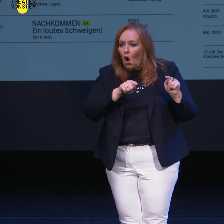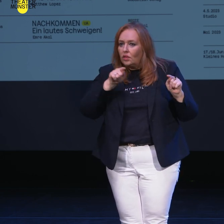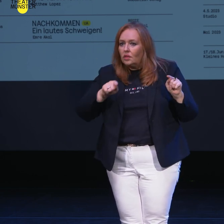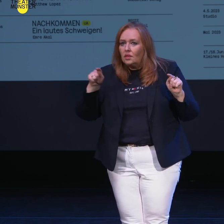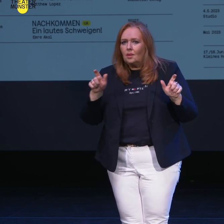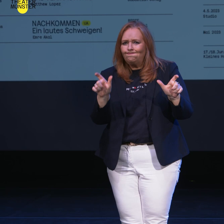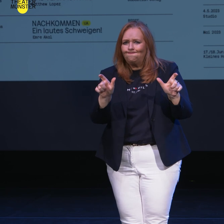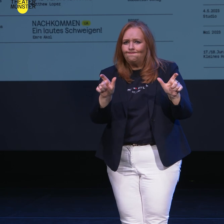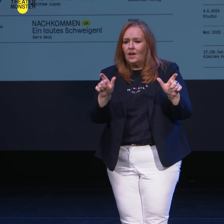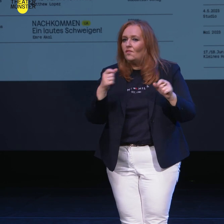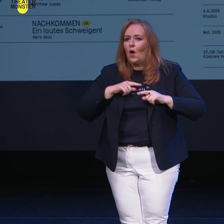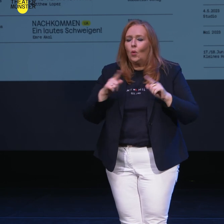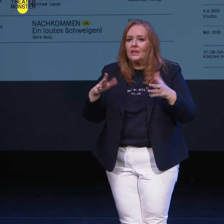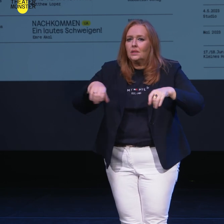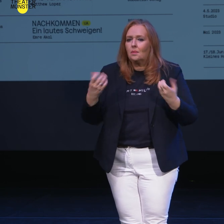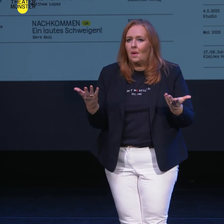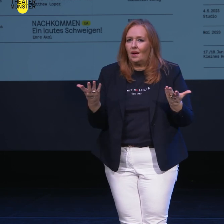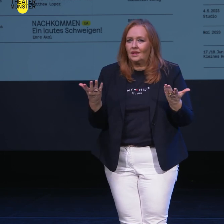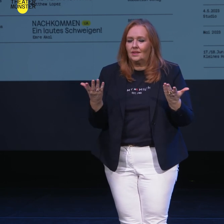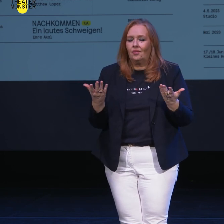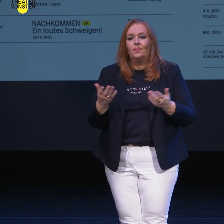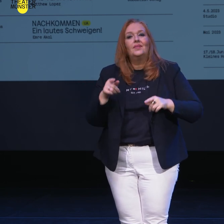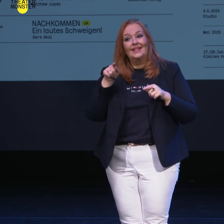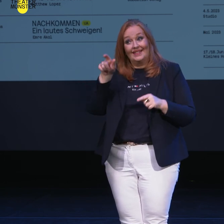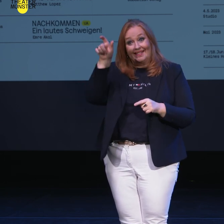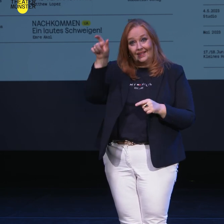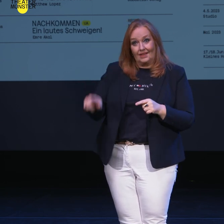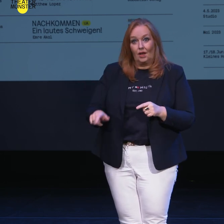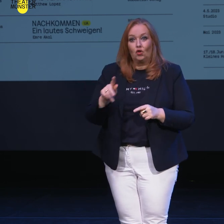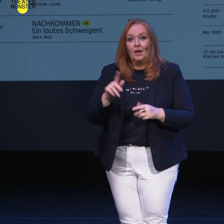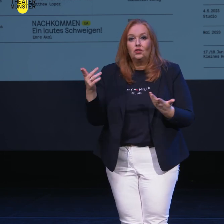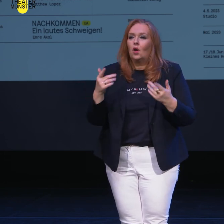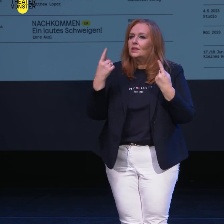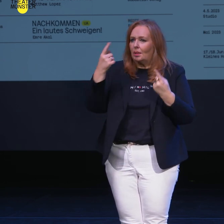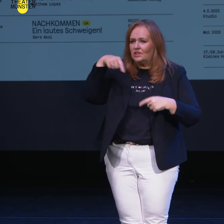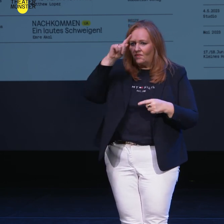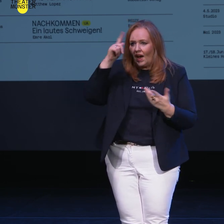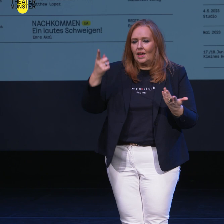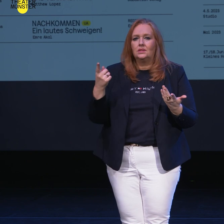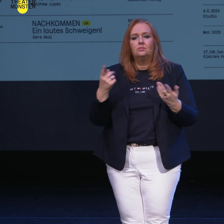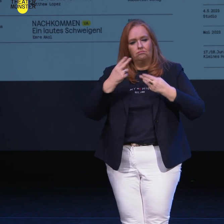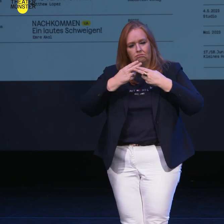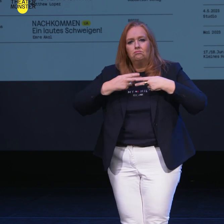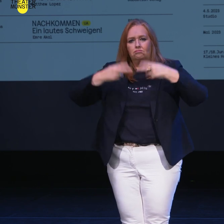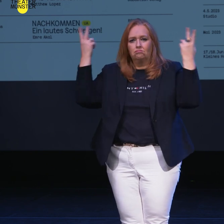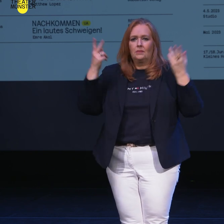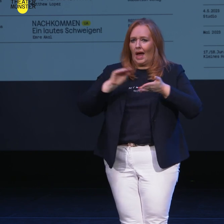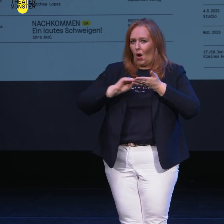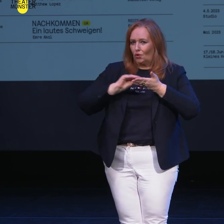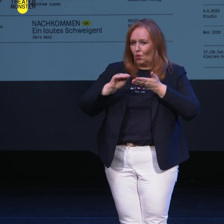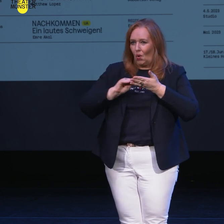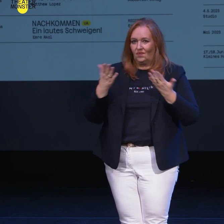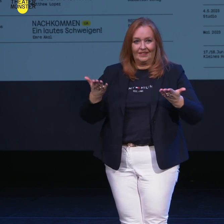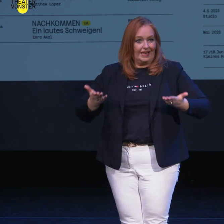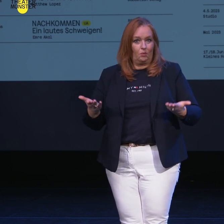dazu? Warum ist diese Möglichkeit nicht wahrgenommen worden? Thomas Köck ist einer, wie Sie wissen, der renommiertesten Autorinnen, die wir